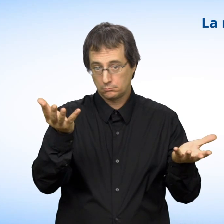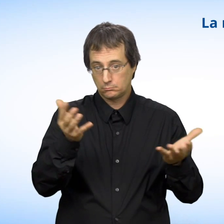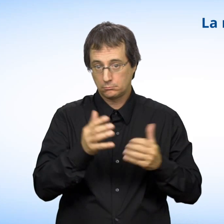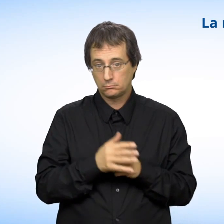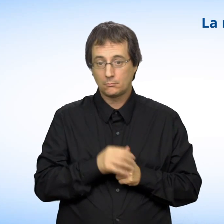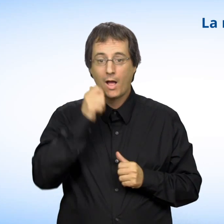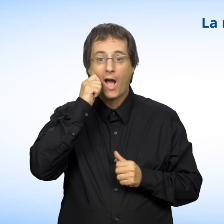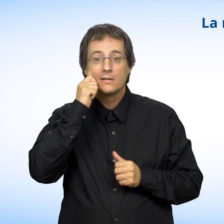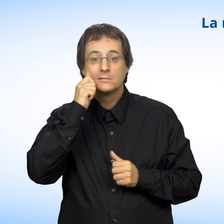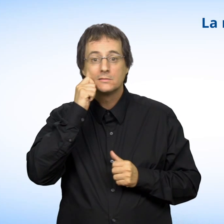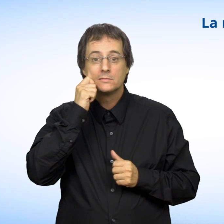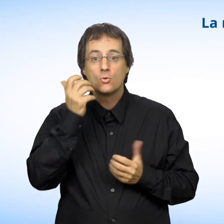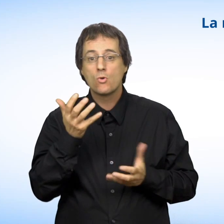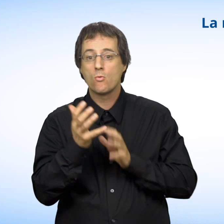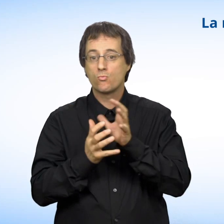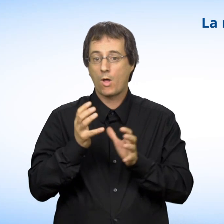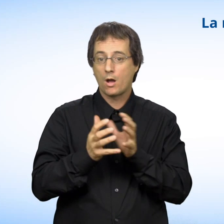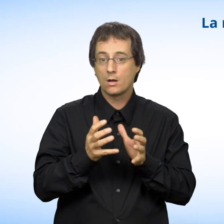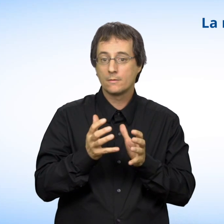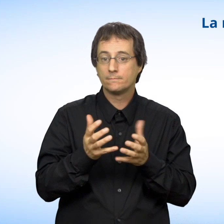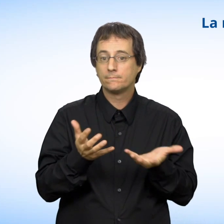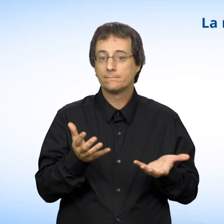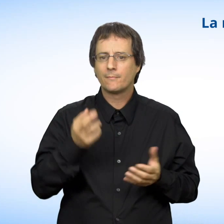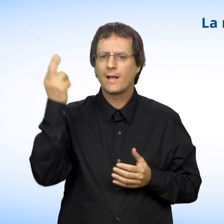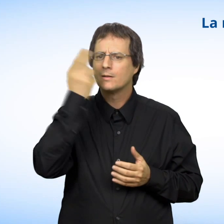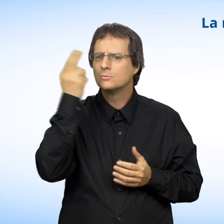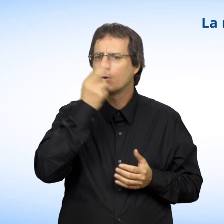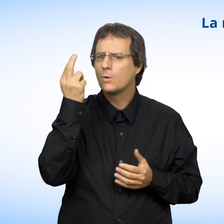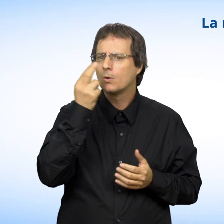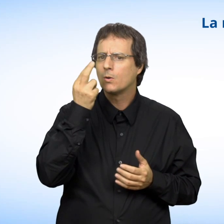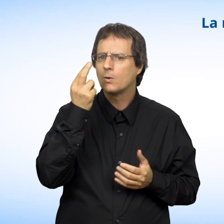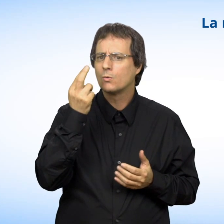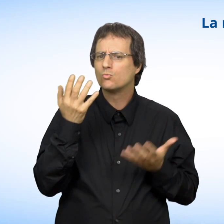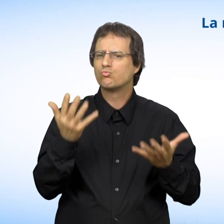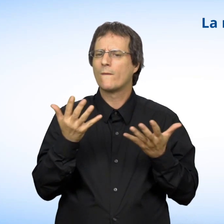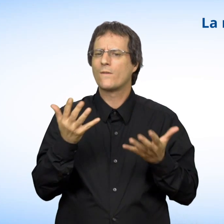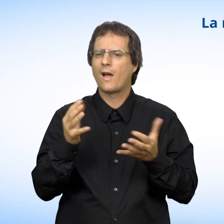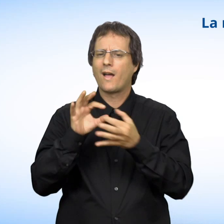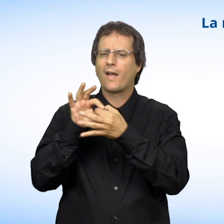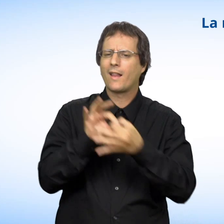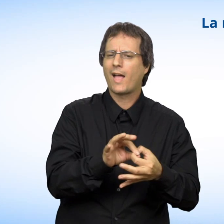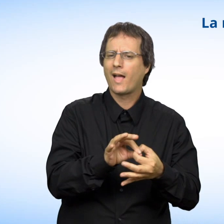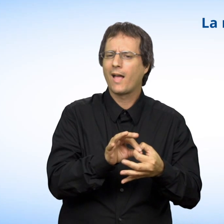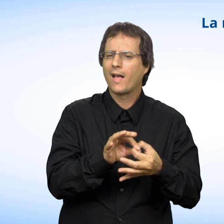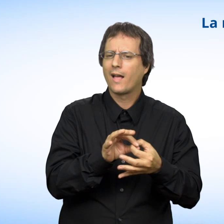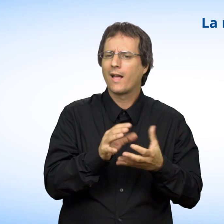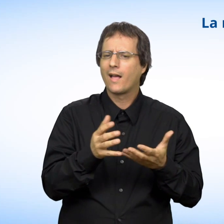Notez que la race et la couleur sont des motifs souvent interreliés et renvoient